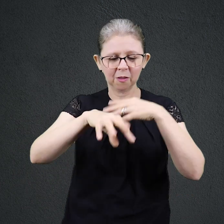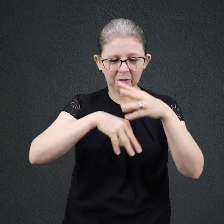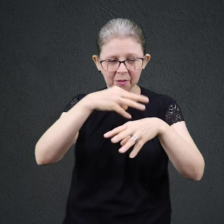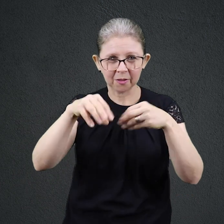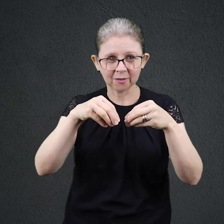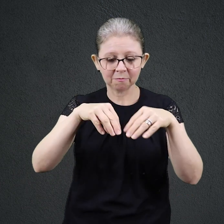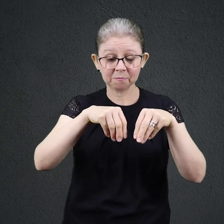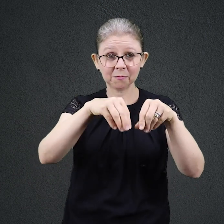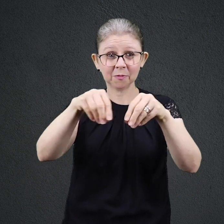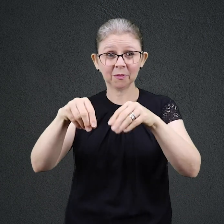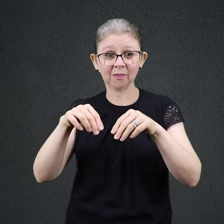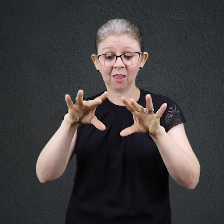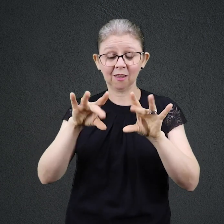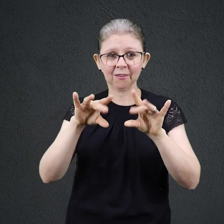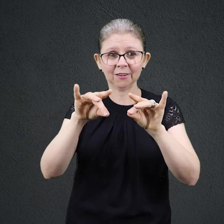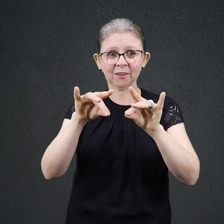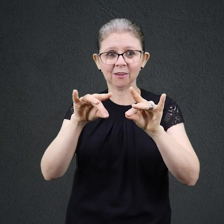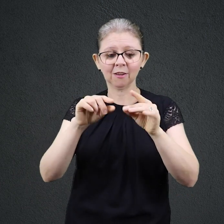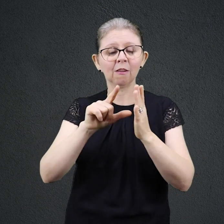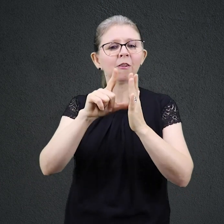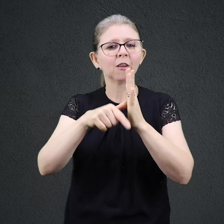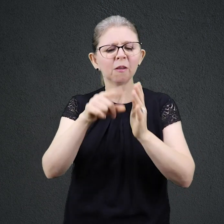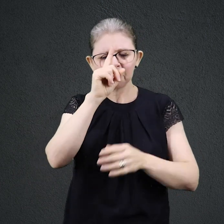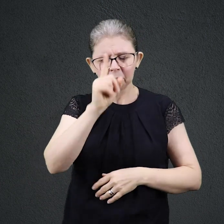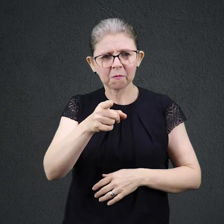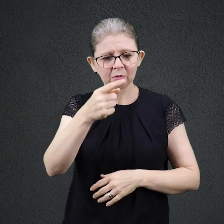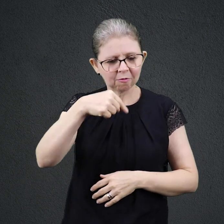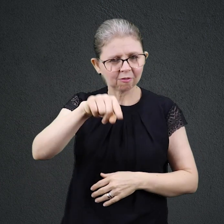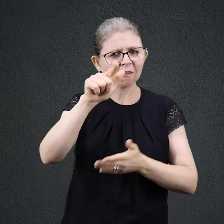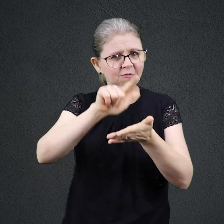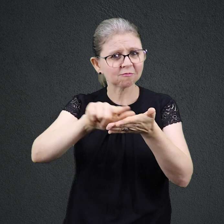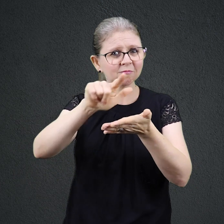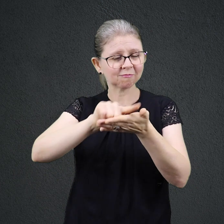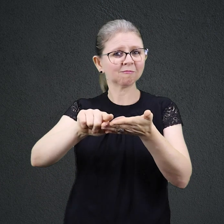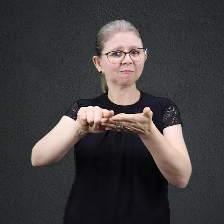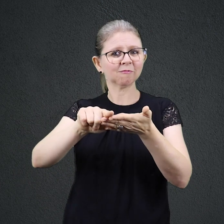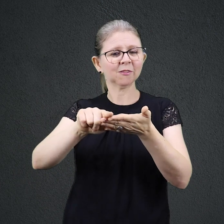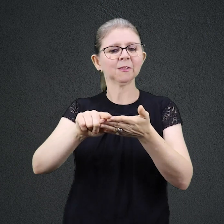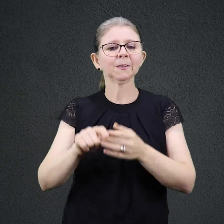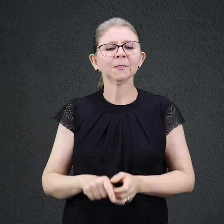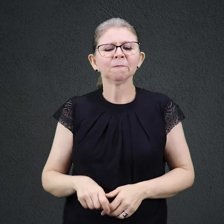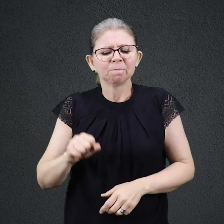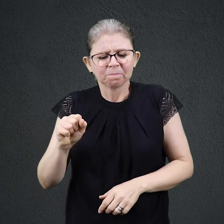Siloé para se lavar. Com certeza deve ter sido uma situação bastante inusitada, saliva,